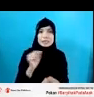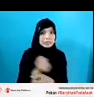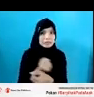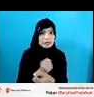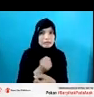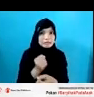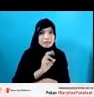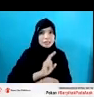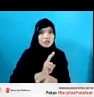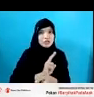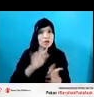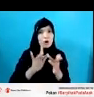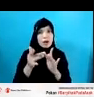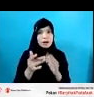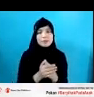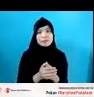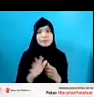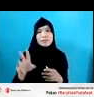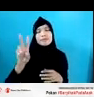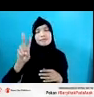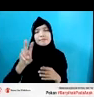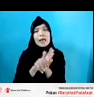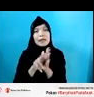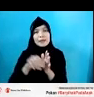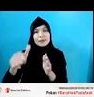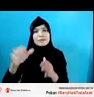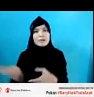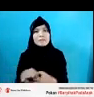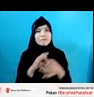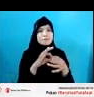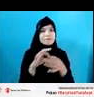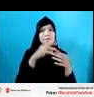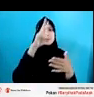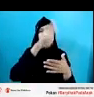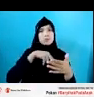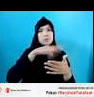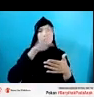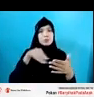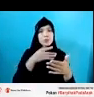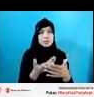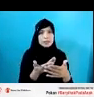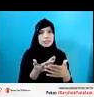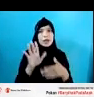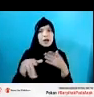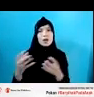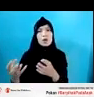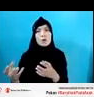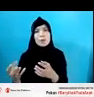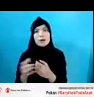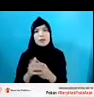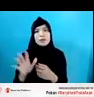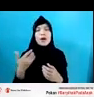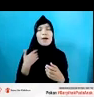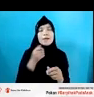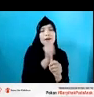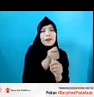persiapkan. Jadi nanti akan diintegrasikan di dalam buku ini, jika bahan-bahan tersebut sudah selesai, berarti akan ada edisi revisi dari buku ini.